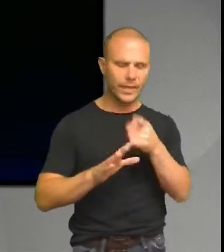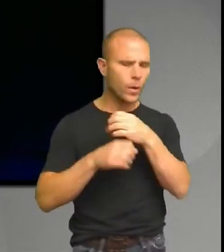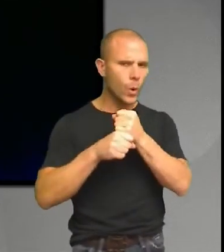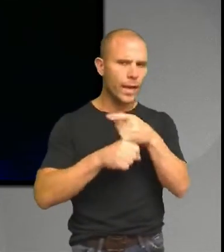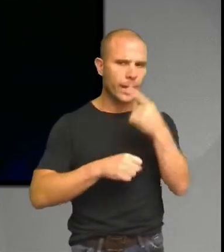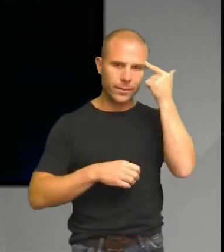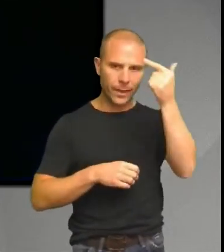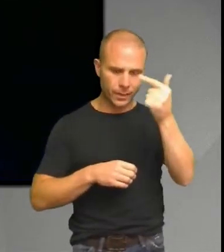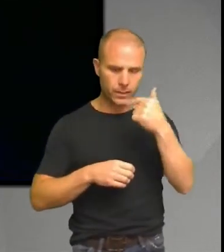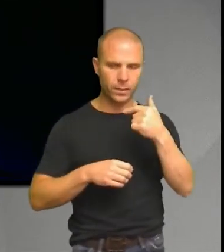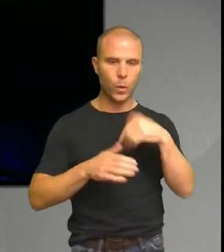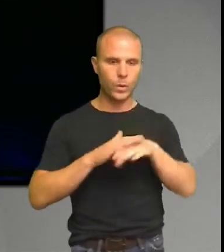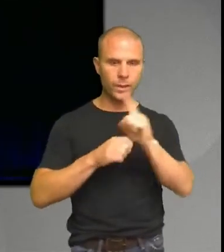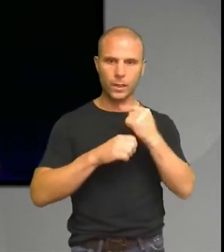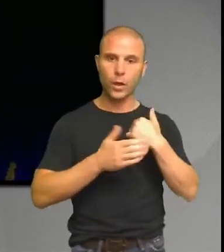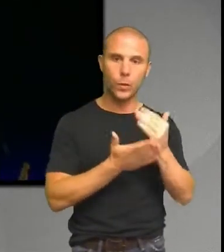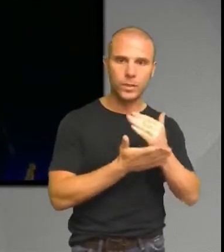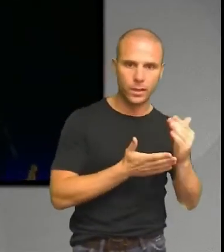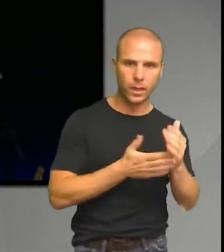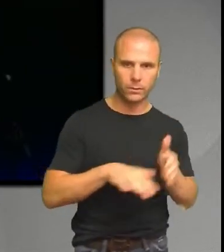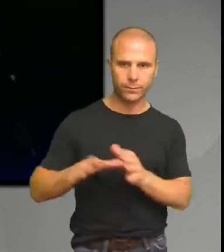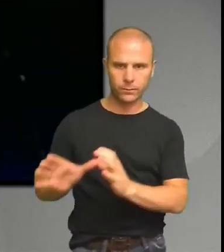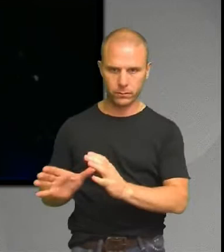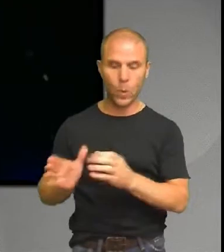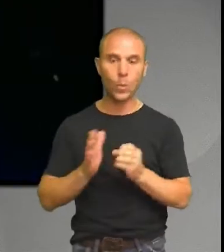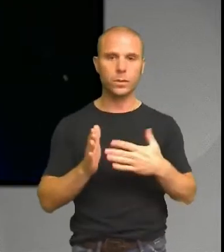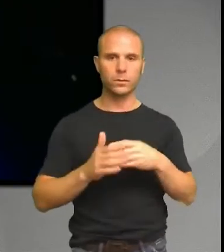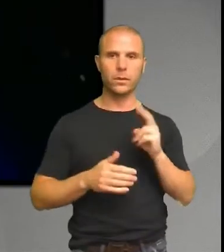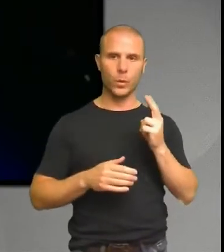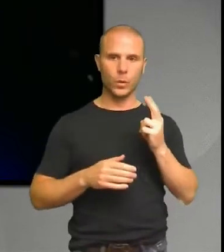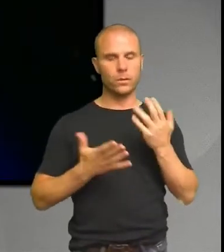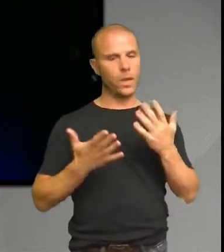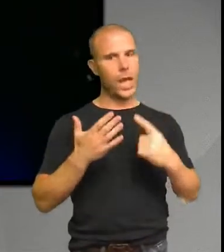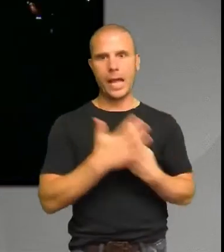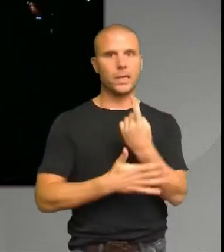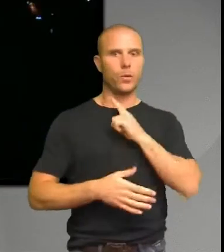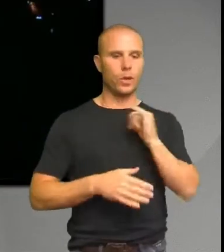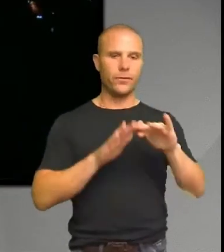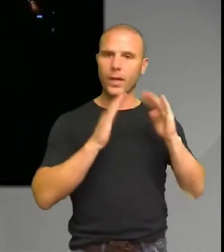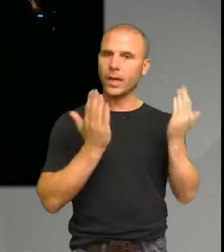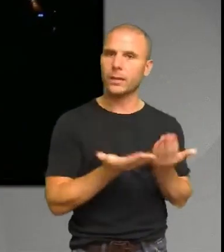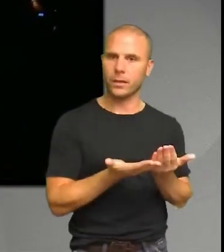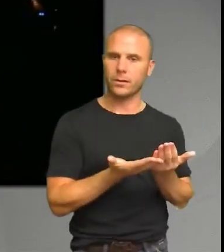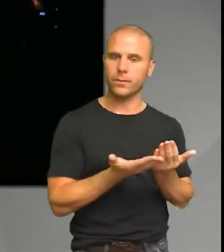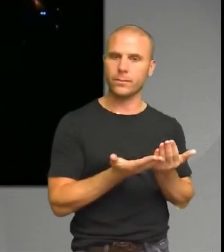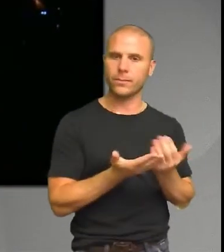För det händer väldigt mycket runt om oss på den här planeten. Vi har...